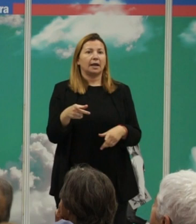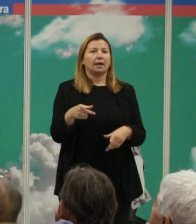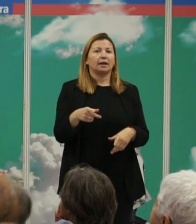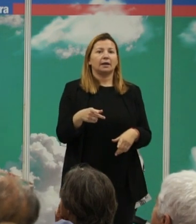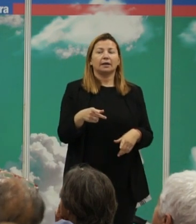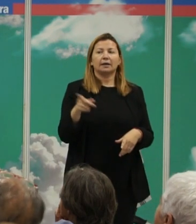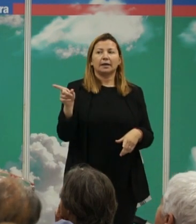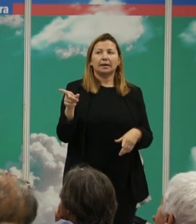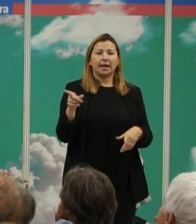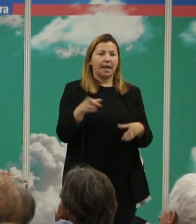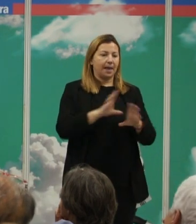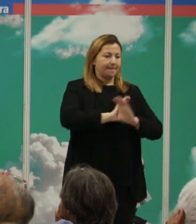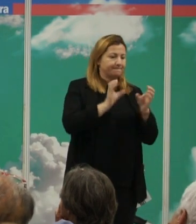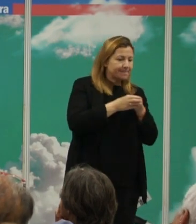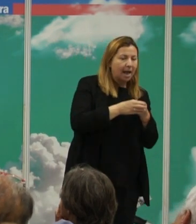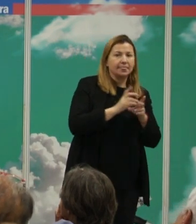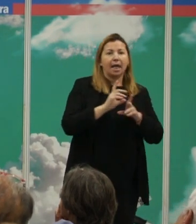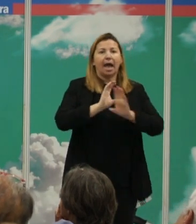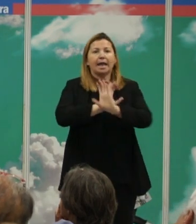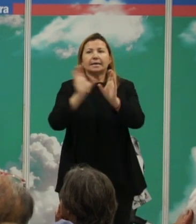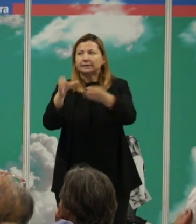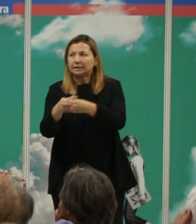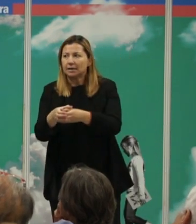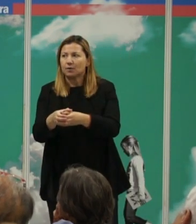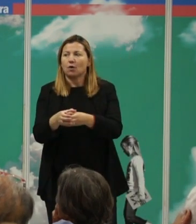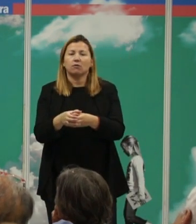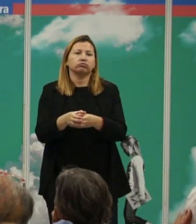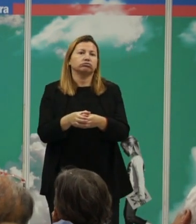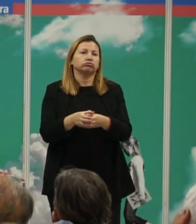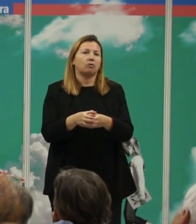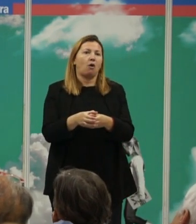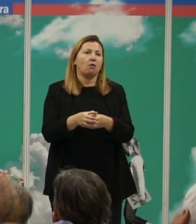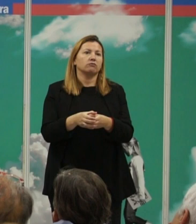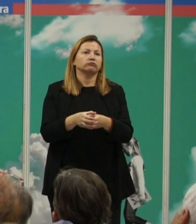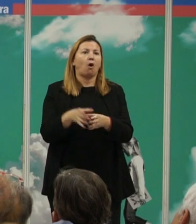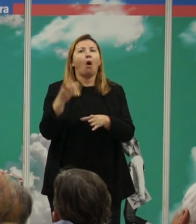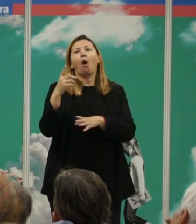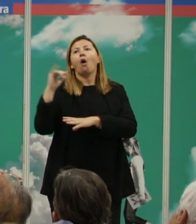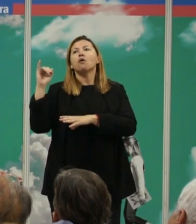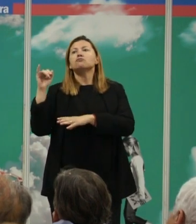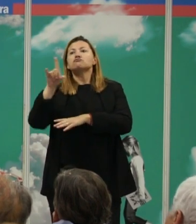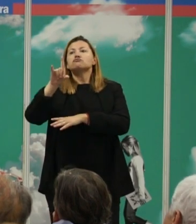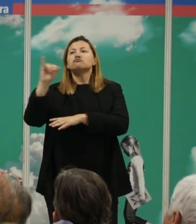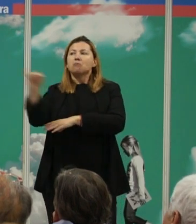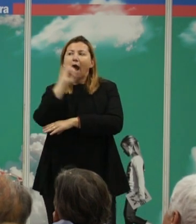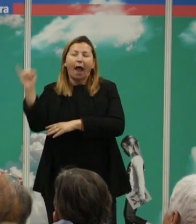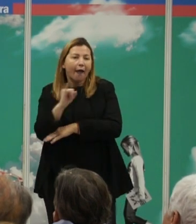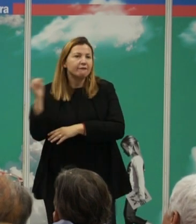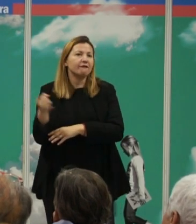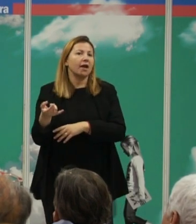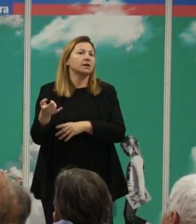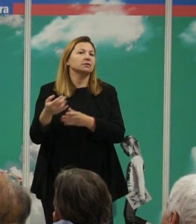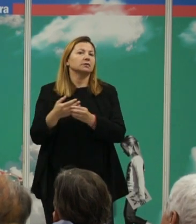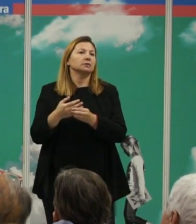en bandas tribus chifdom que serían algo así como jefaturas o algo así y estados que son como cuatro